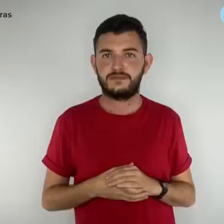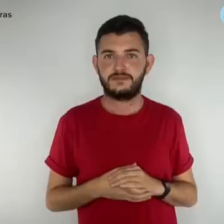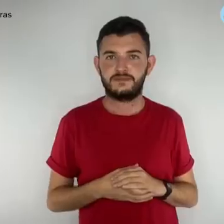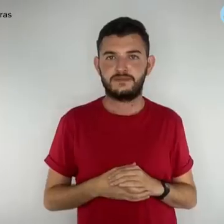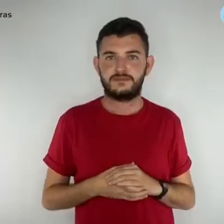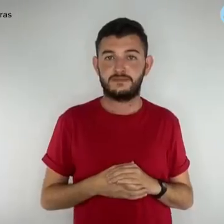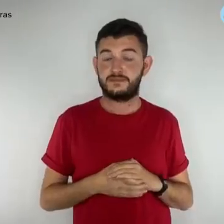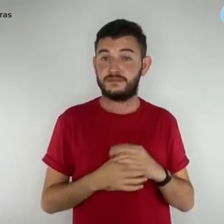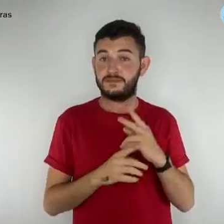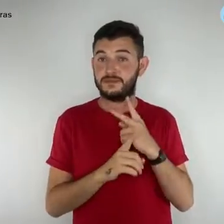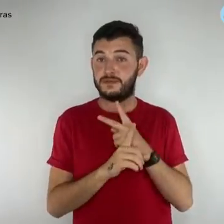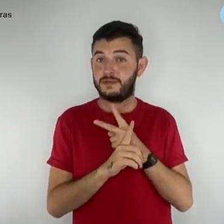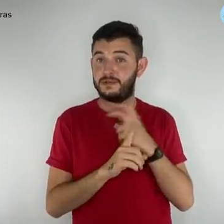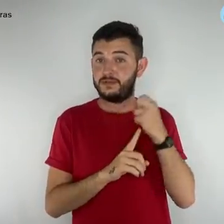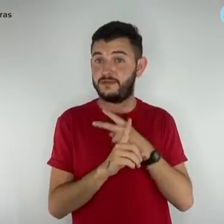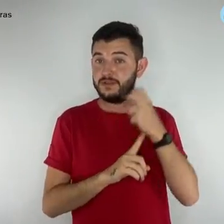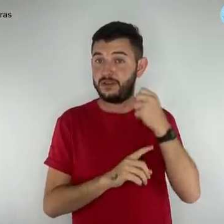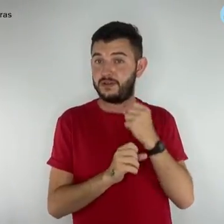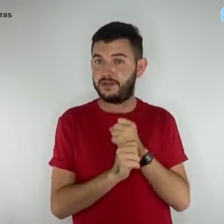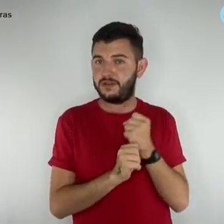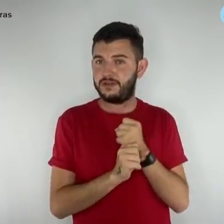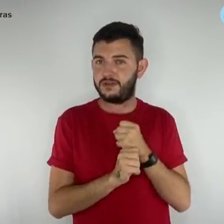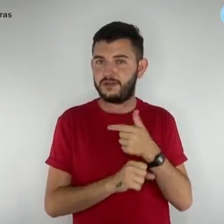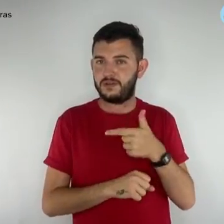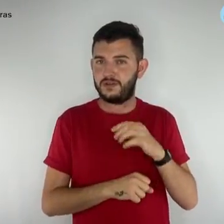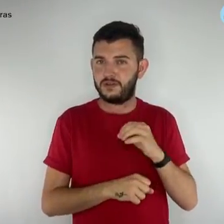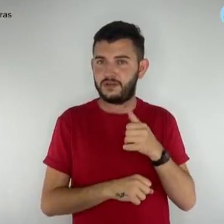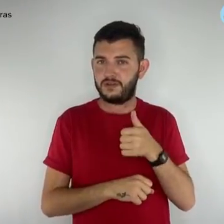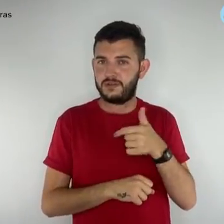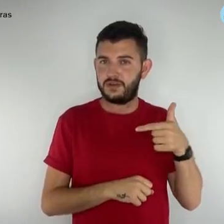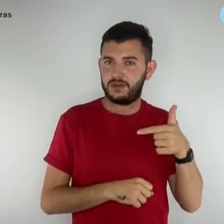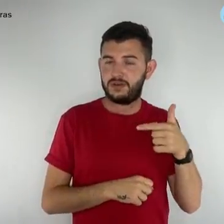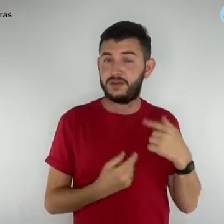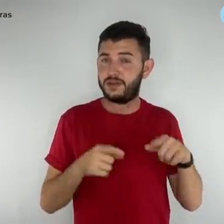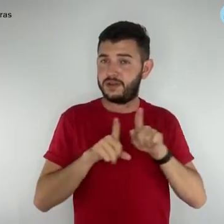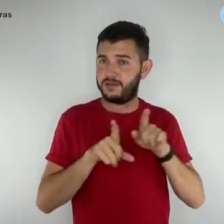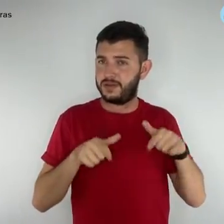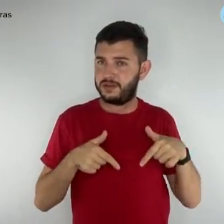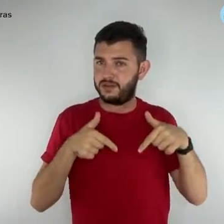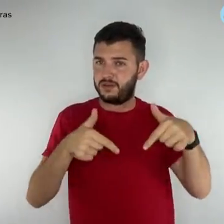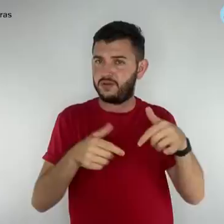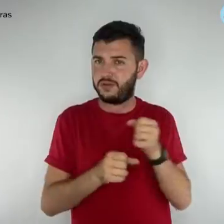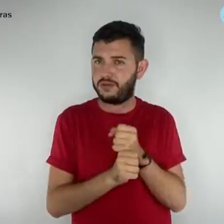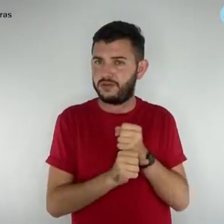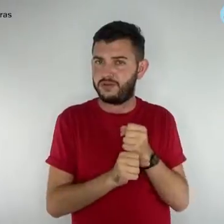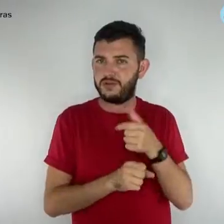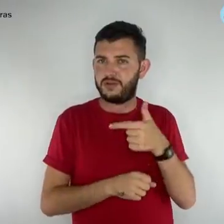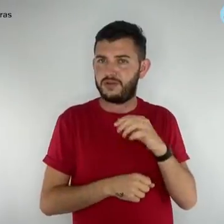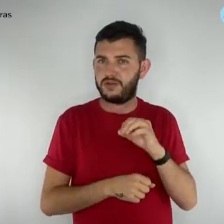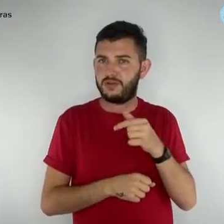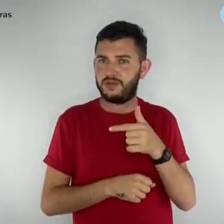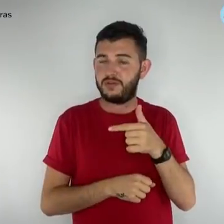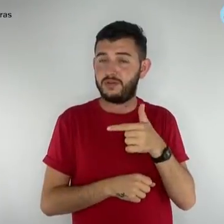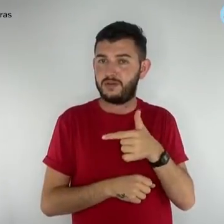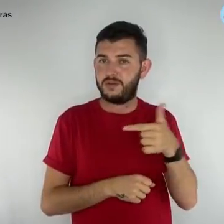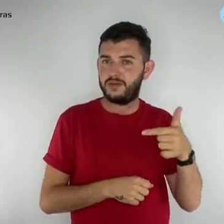As vitórias de 2012 e as lutas de 2022. Dez anos atrás,